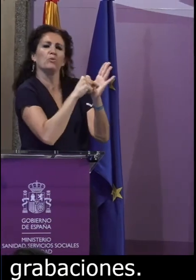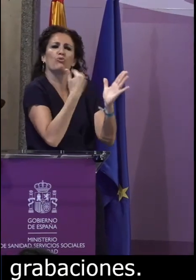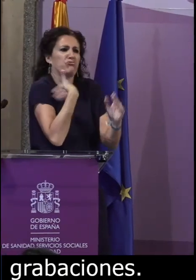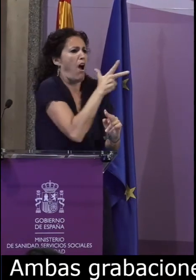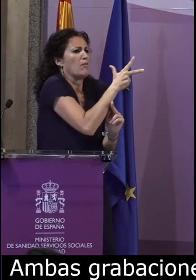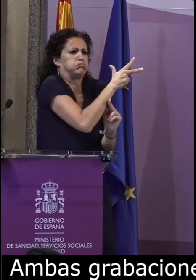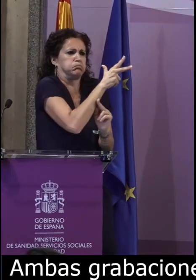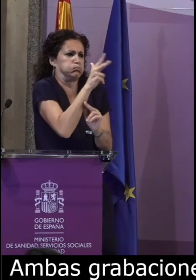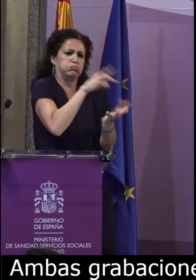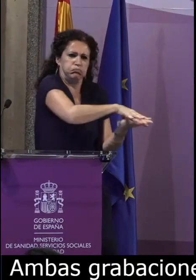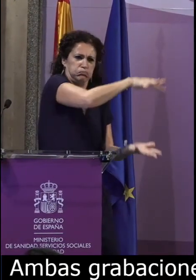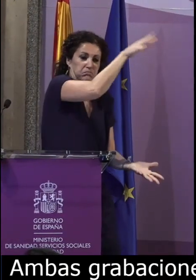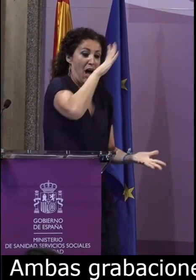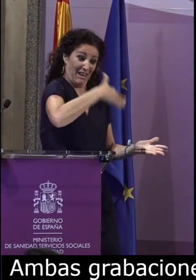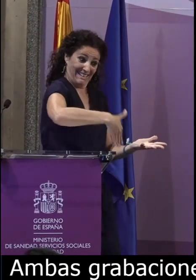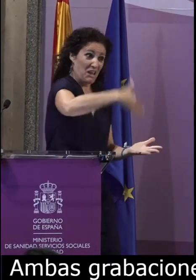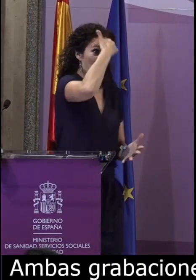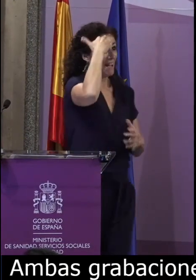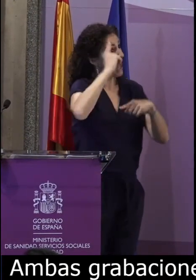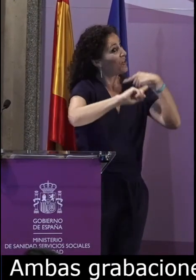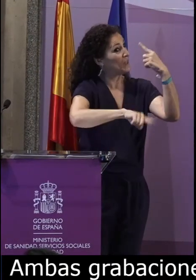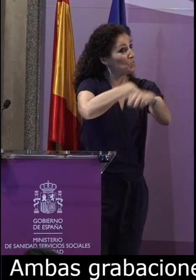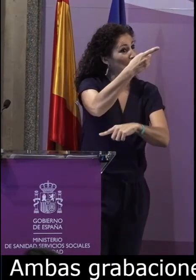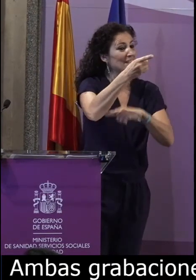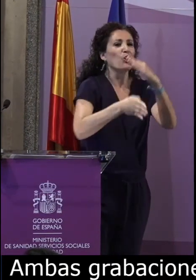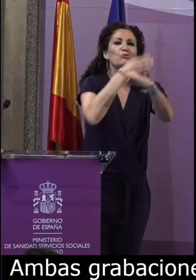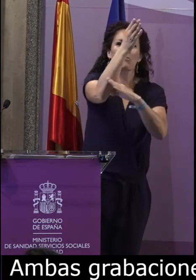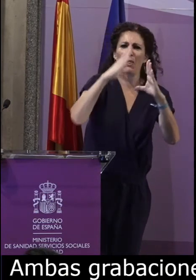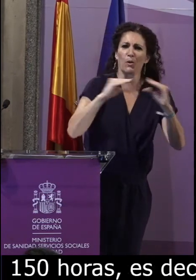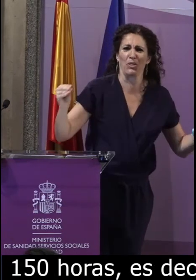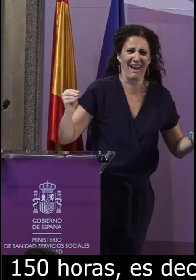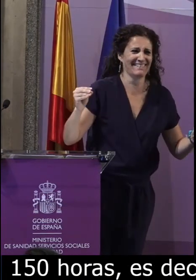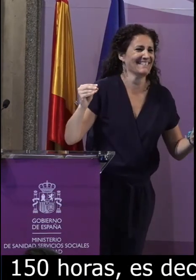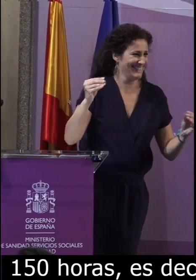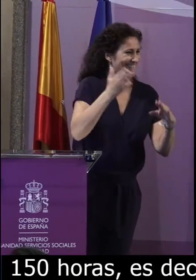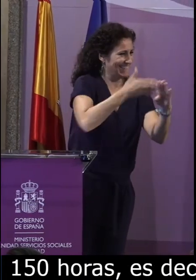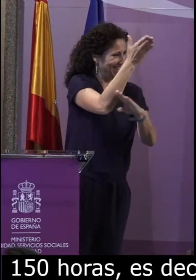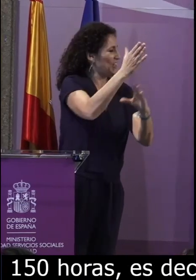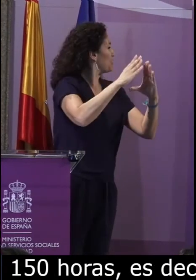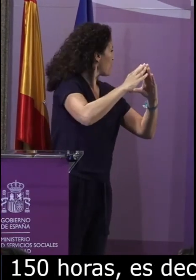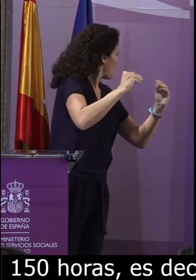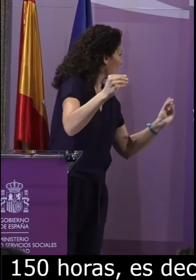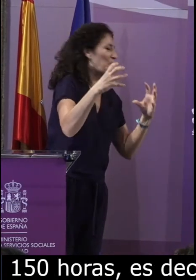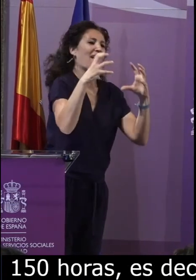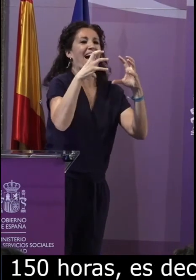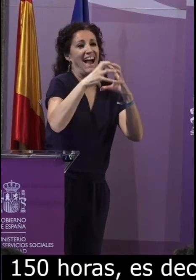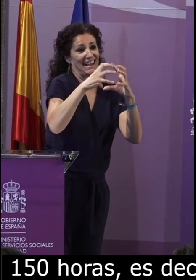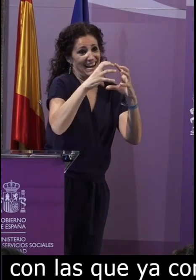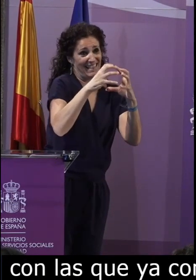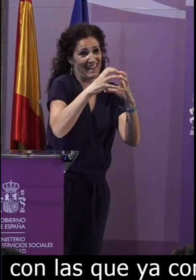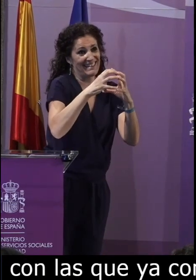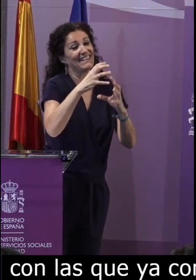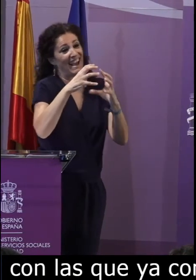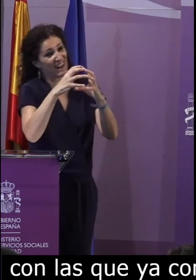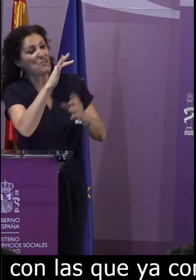de grabación con las que ya contamos. Y después del verano, tenemos previsto desplazarnos a Andalucía,